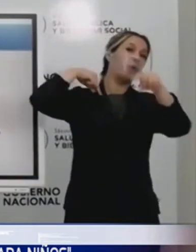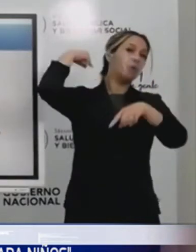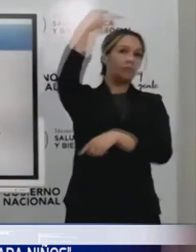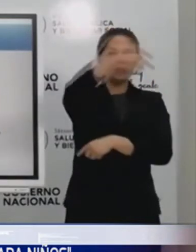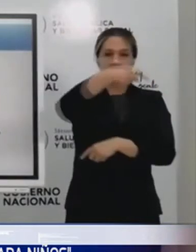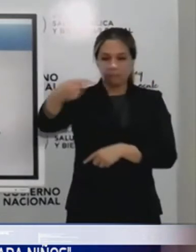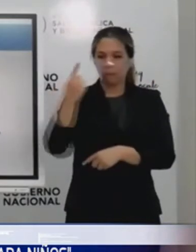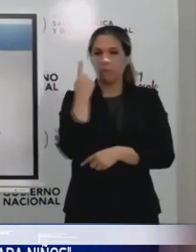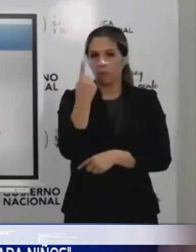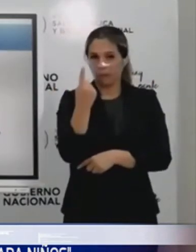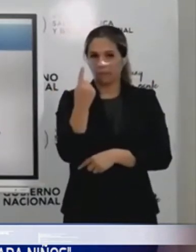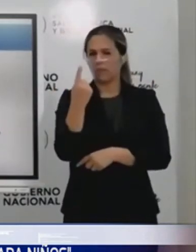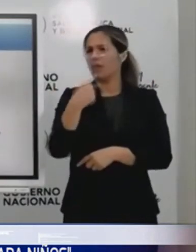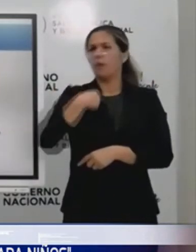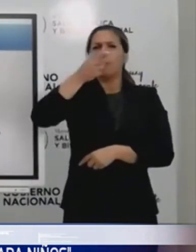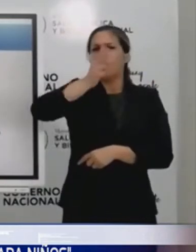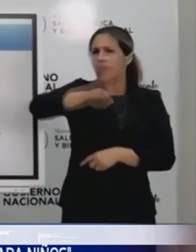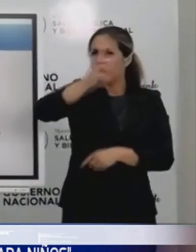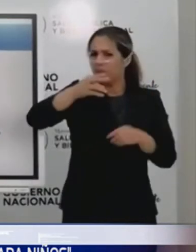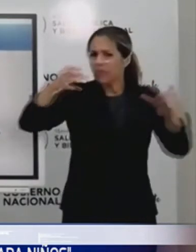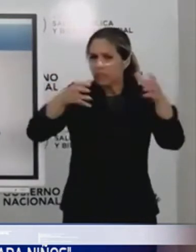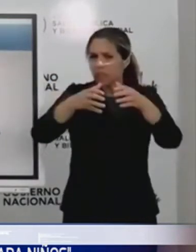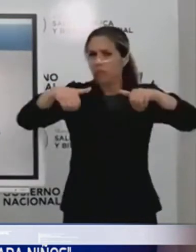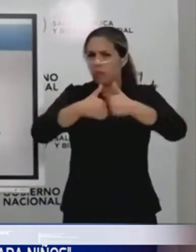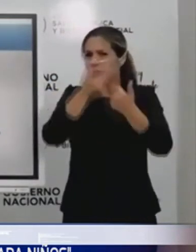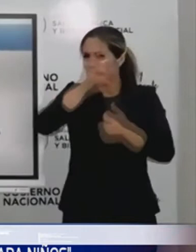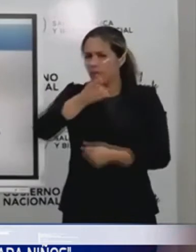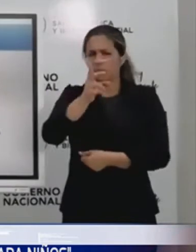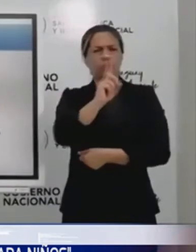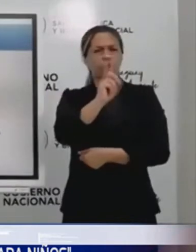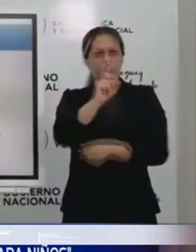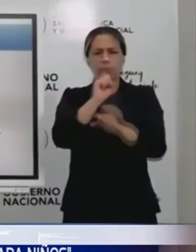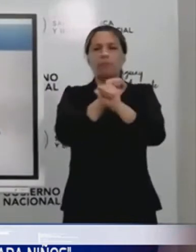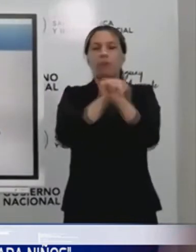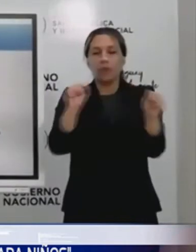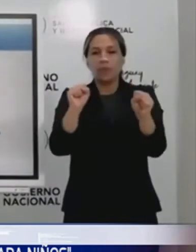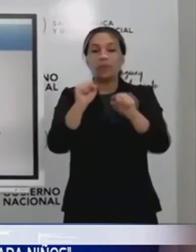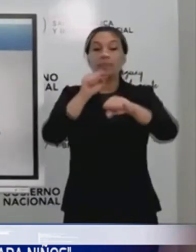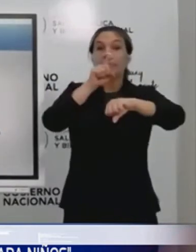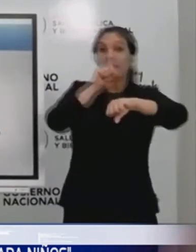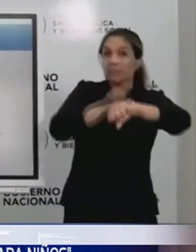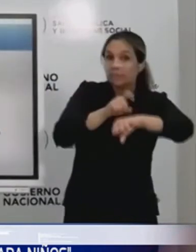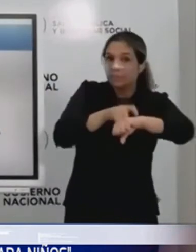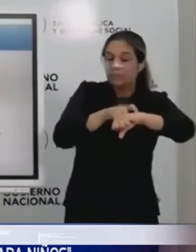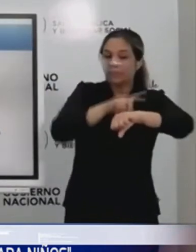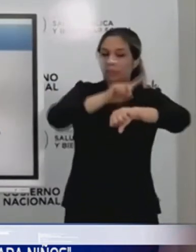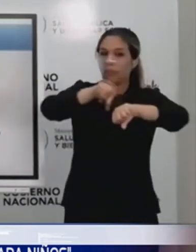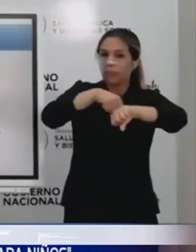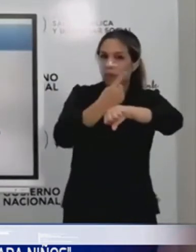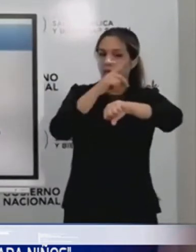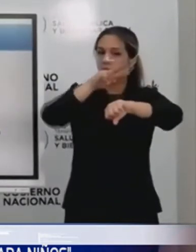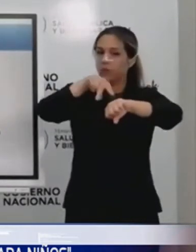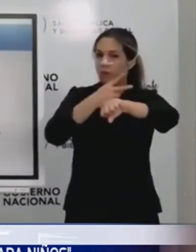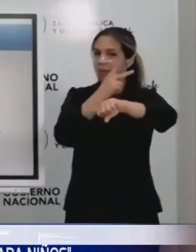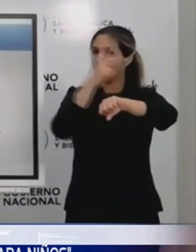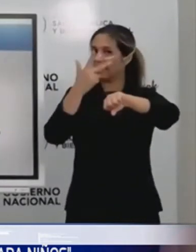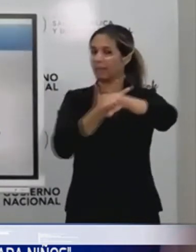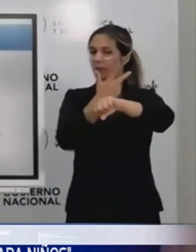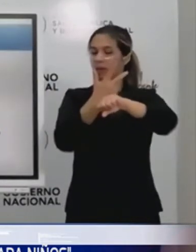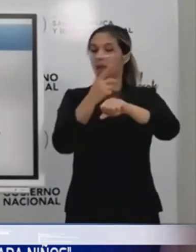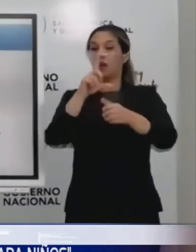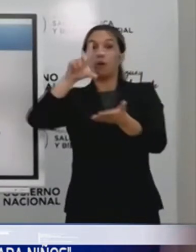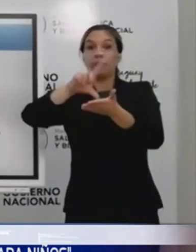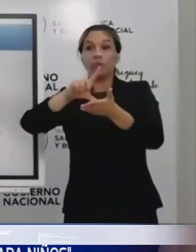reunirse, sino que hay que saber reunirse. Reunirse en un tiempo prudente. Espacio preferentemente abierto.